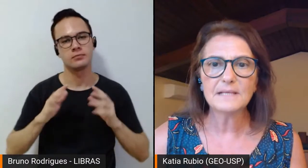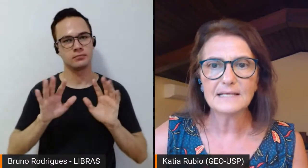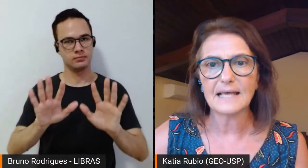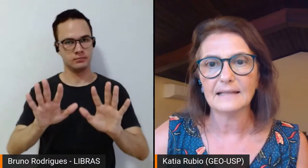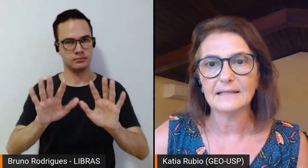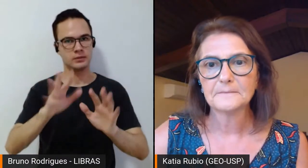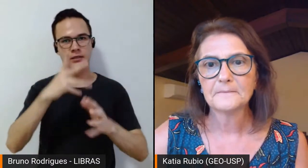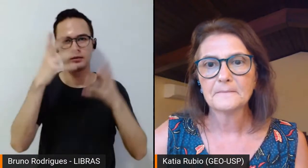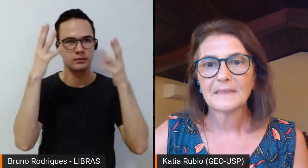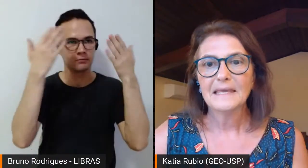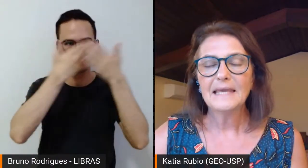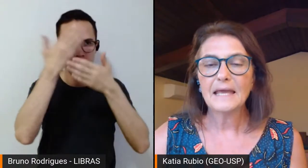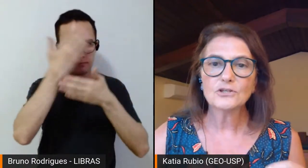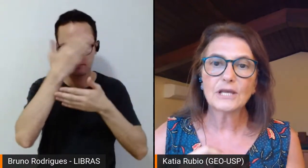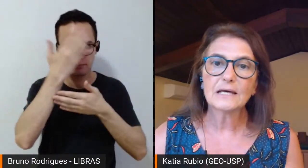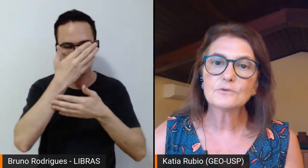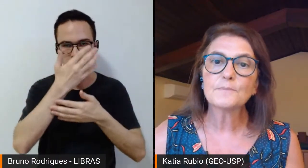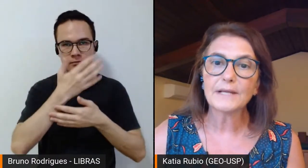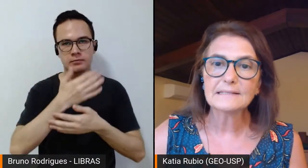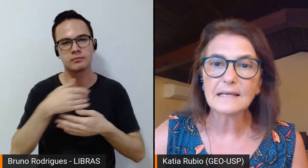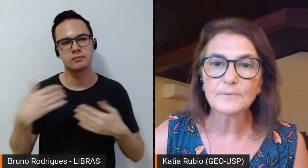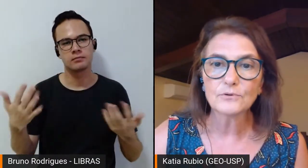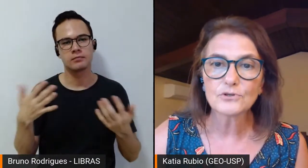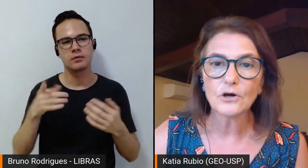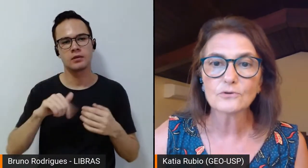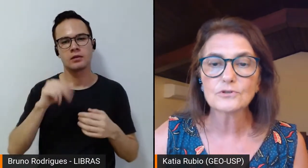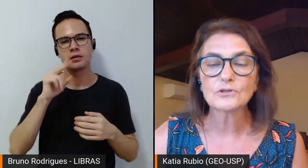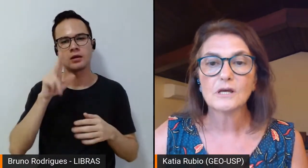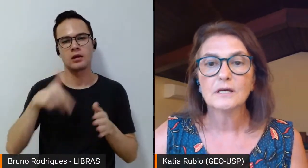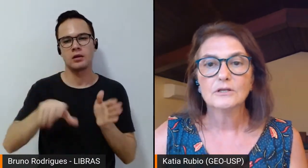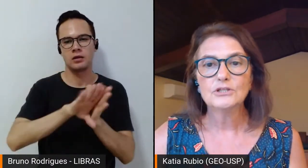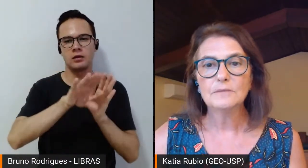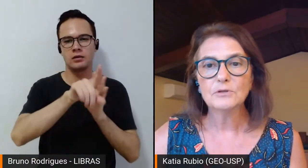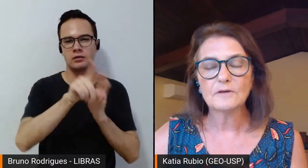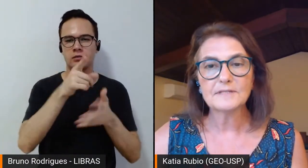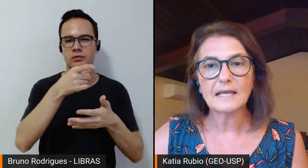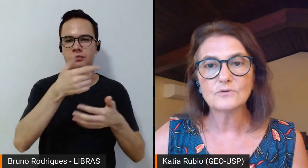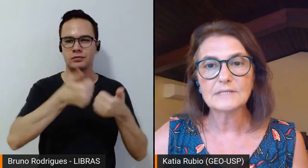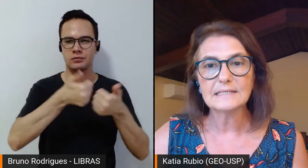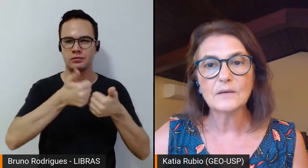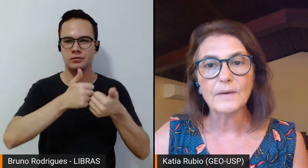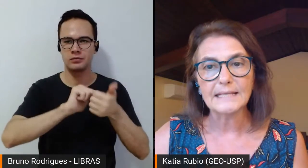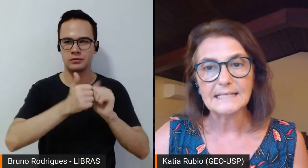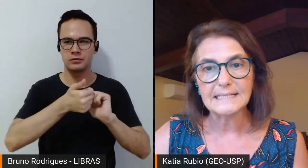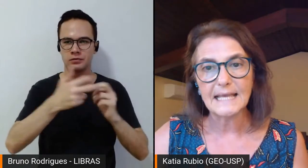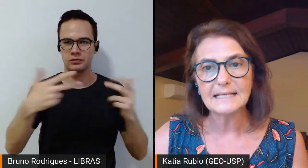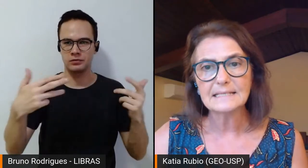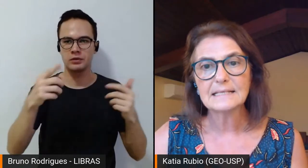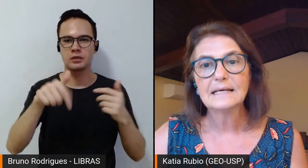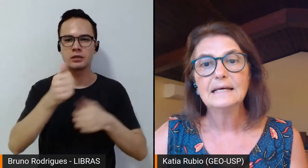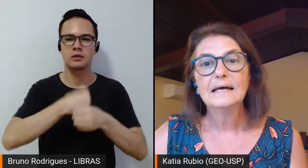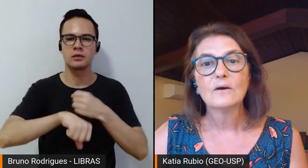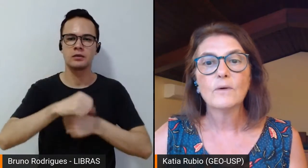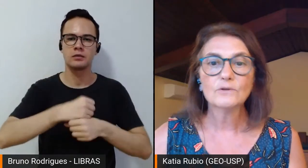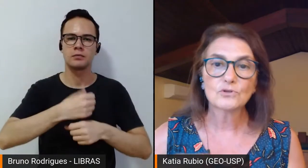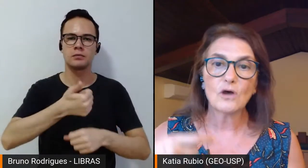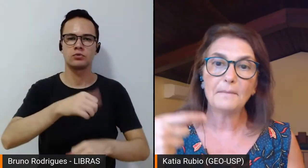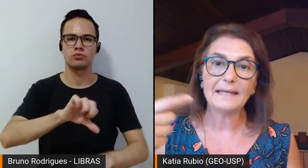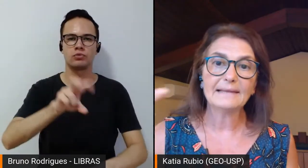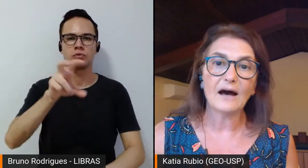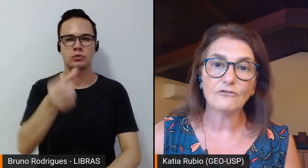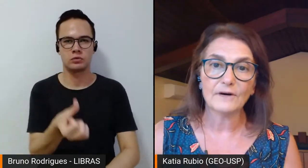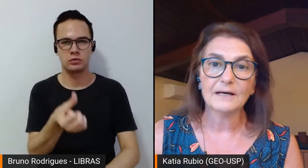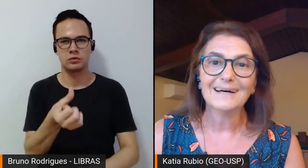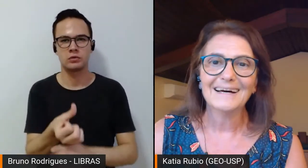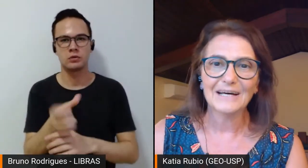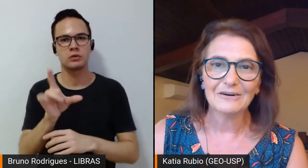invisibilizada. E aí, nós chegamos, por exemplo, nos Jogos de 1956, quando só